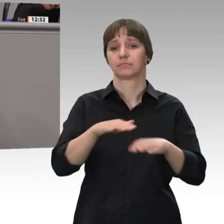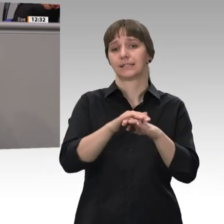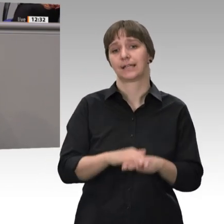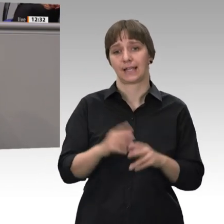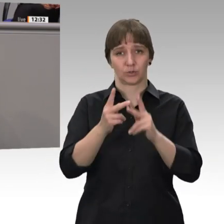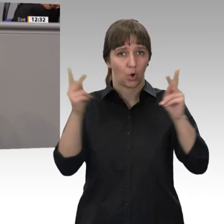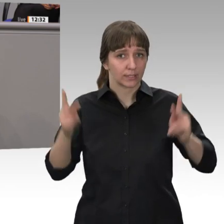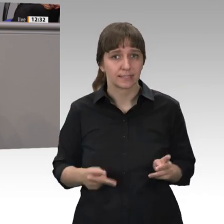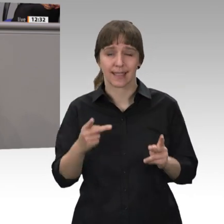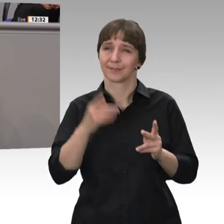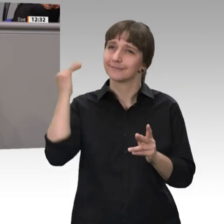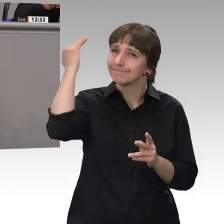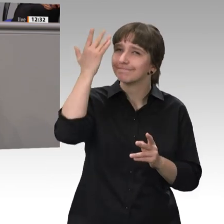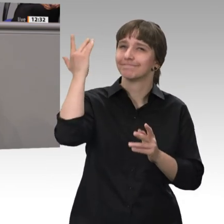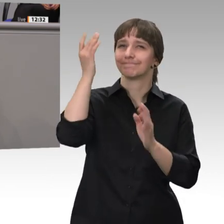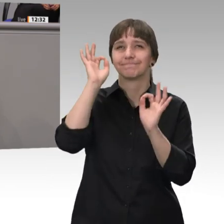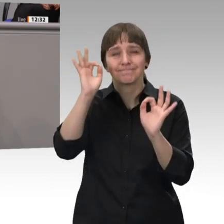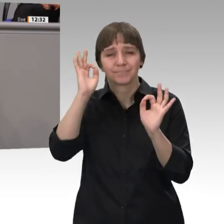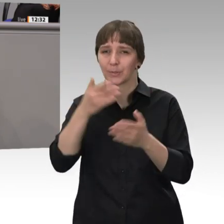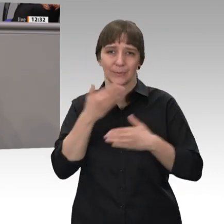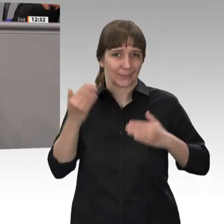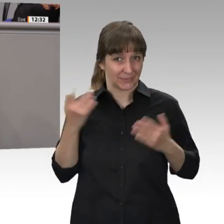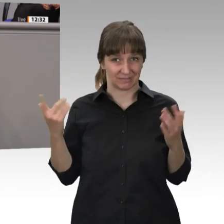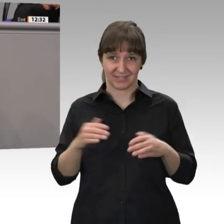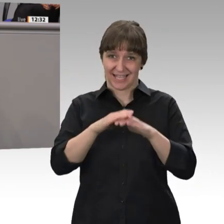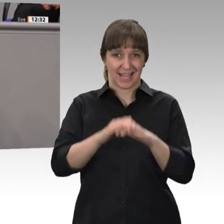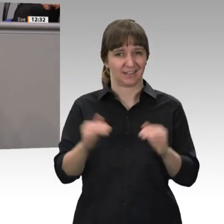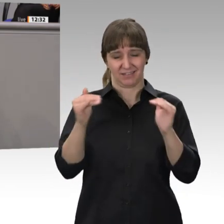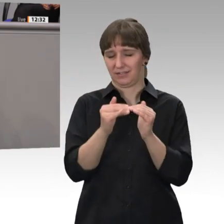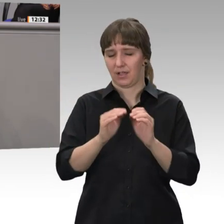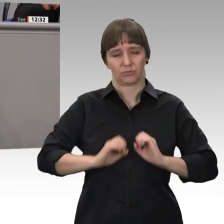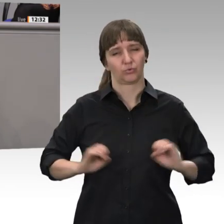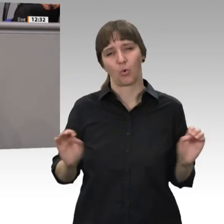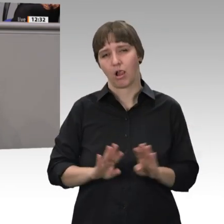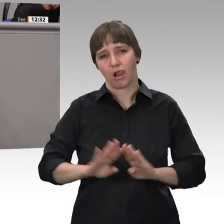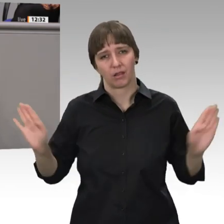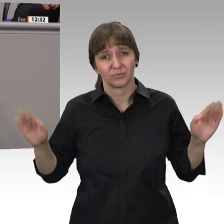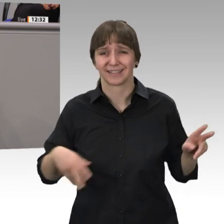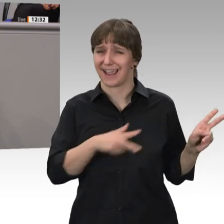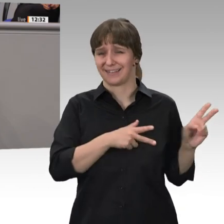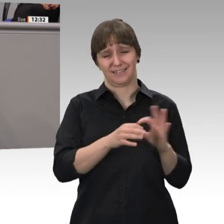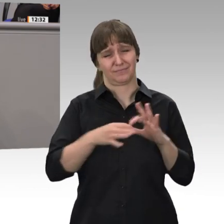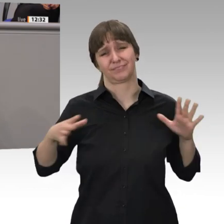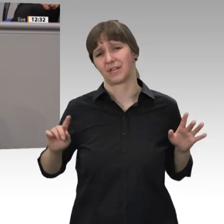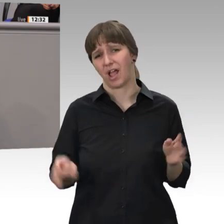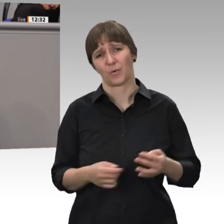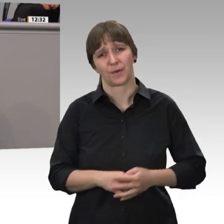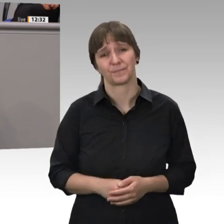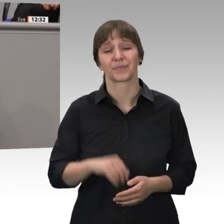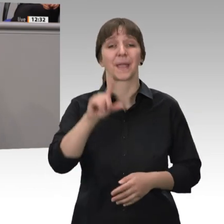und weit entfernt von jeder Rentengerechtigkeit und vor allen Dingen von der Realität. Die Mindestrente der Linken